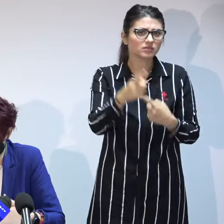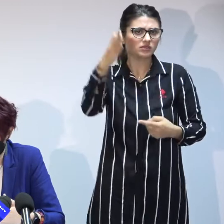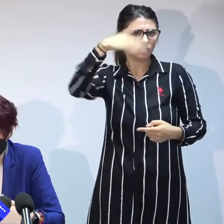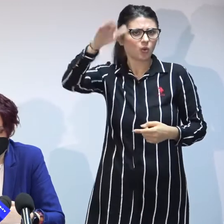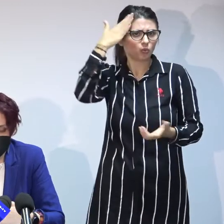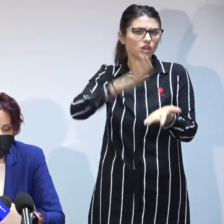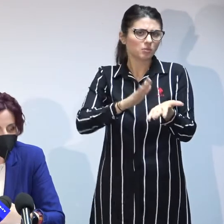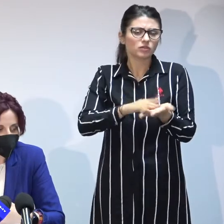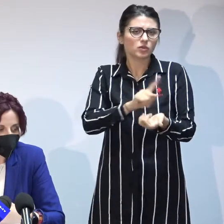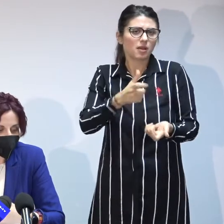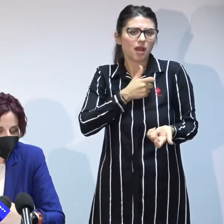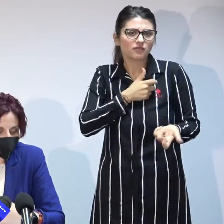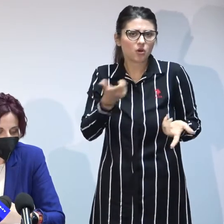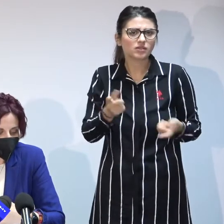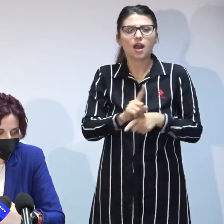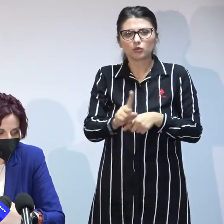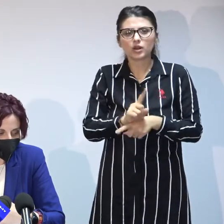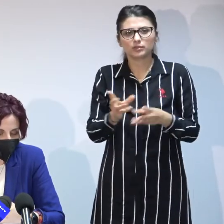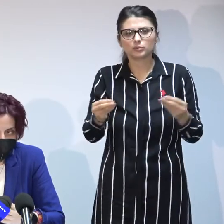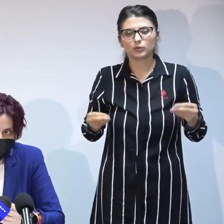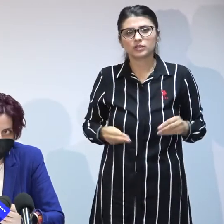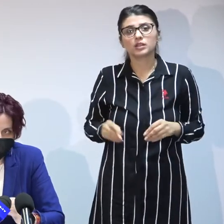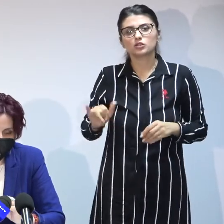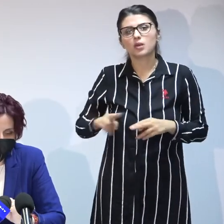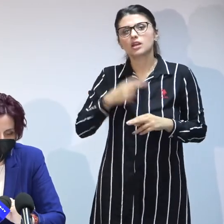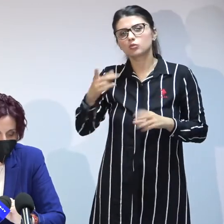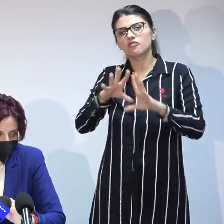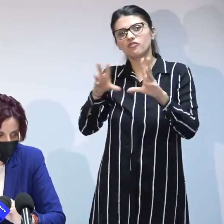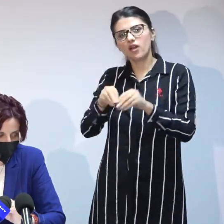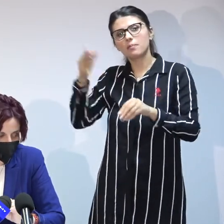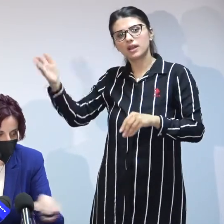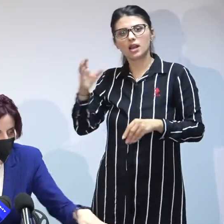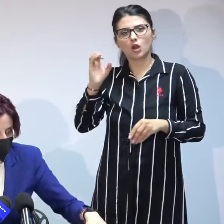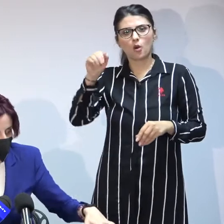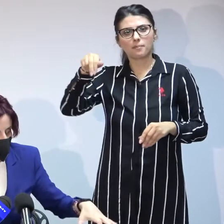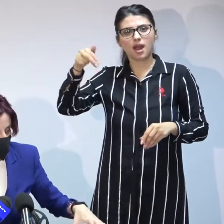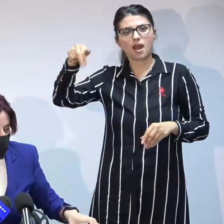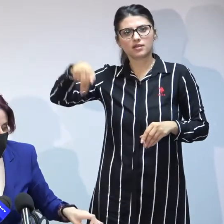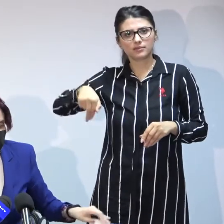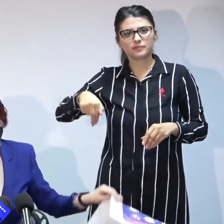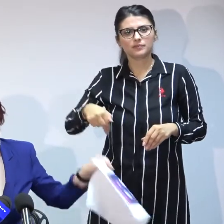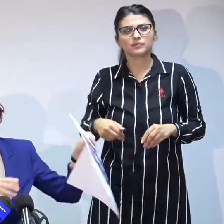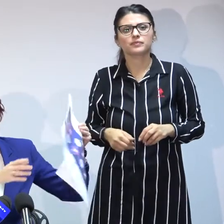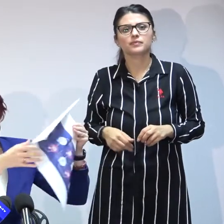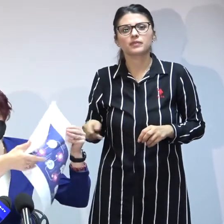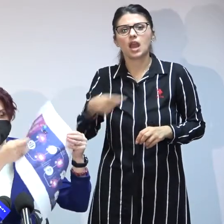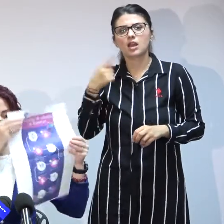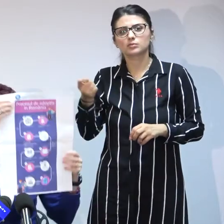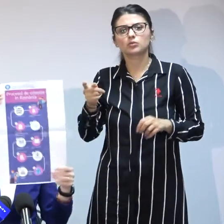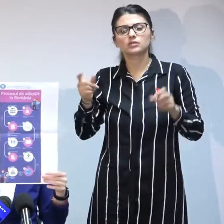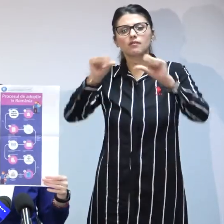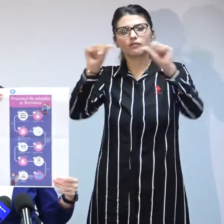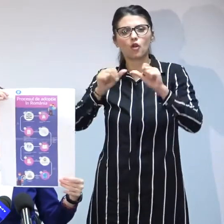cunoaște dar așa cum spunea și familia Acoma n-aș vrea să subliniez un lucru foarte important eu am adus aici un grafic